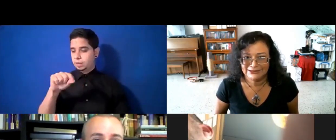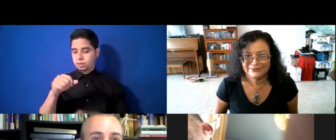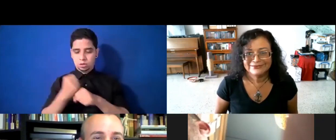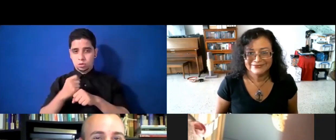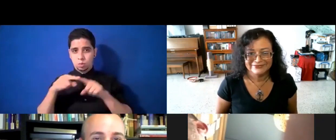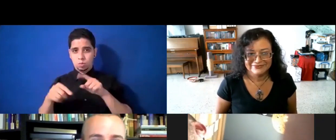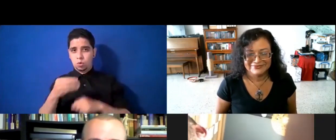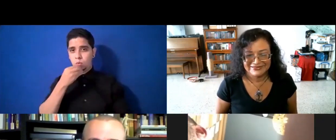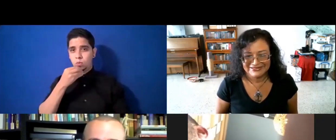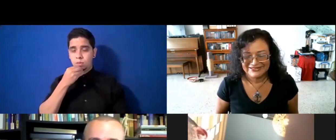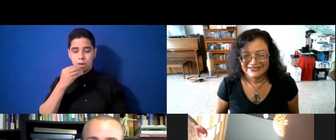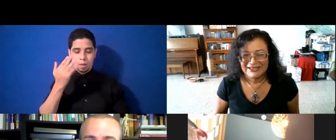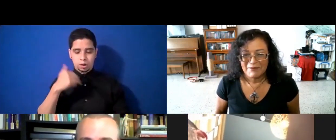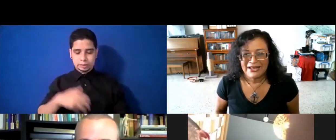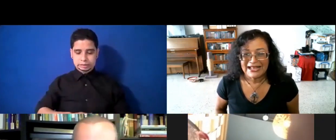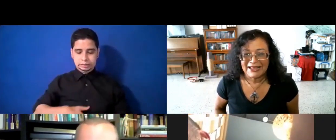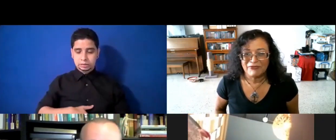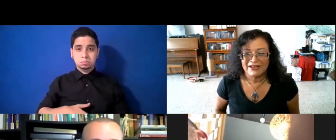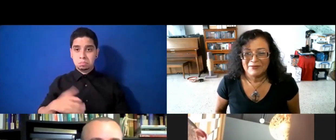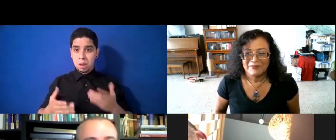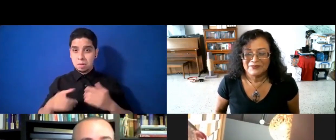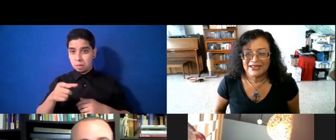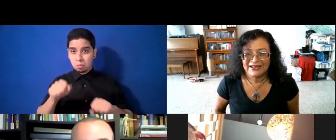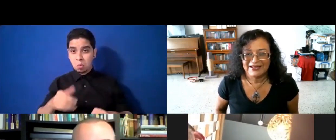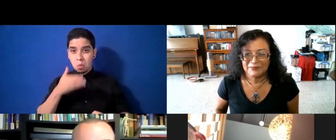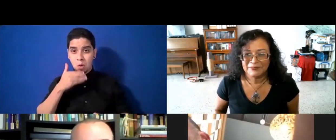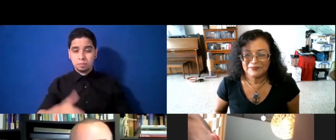de estómago. Mira, si tú supieras eso que estás diciendo,